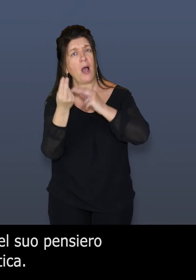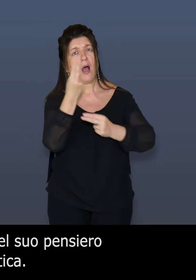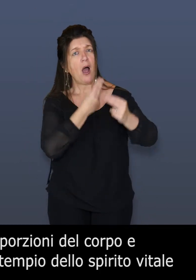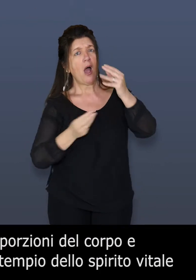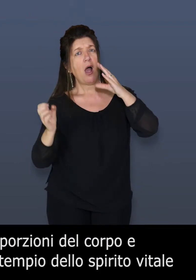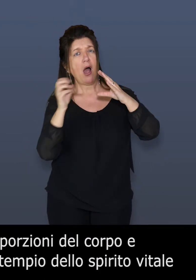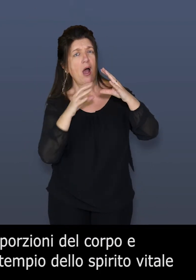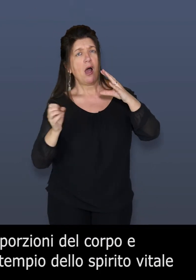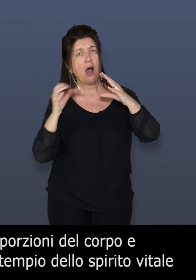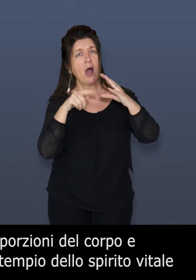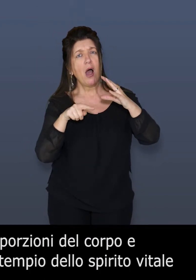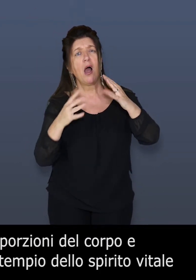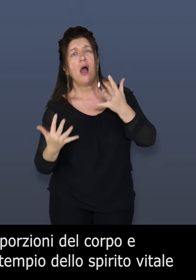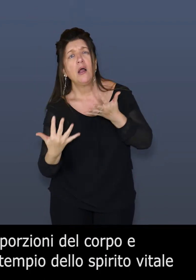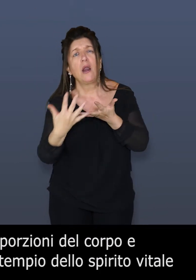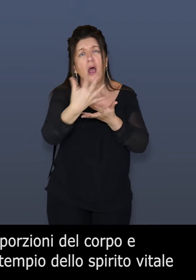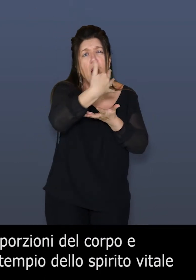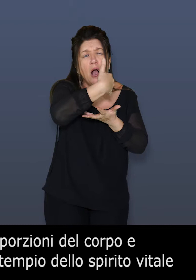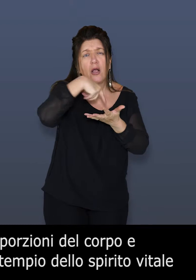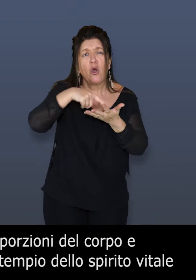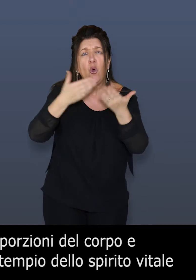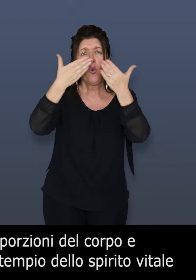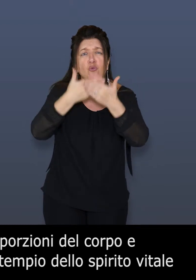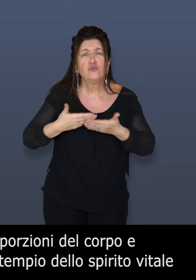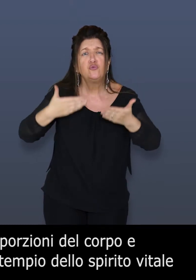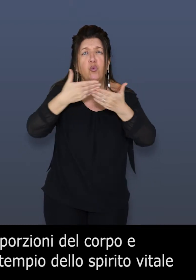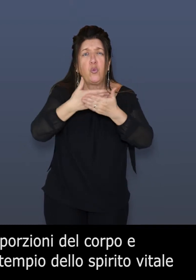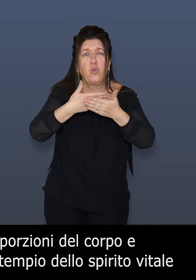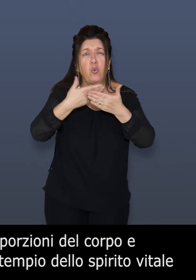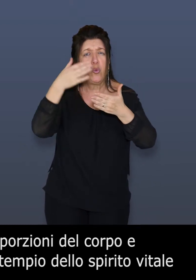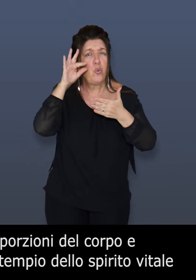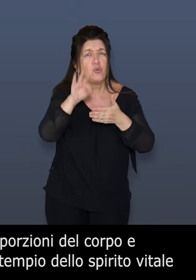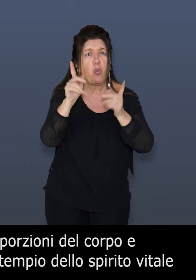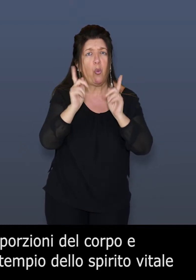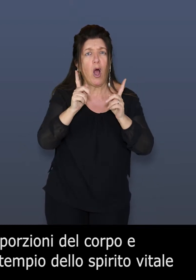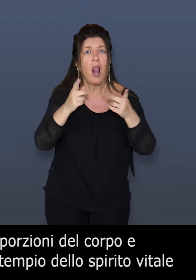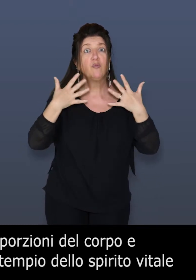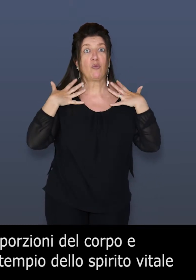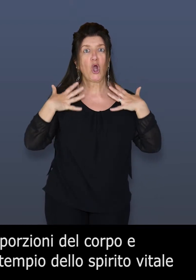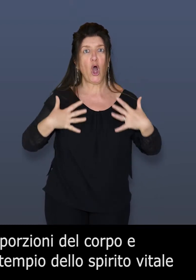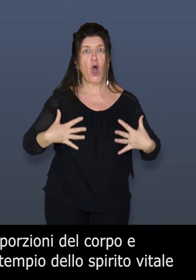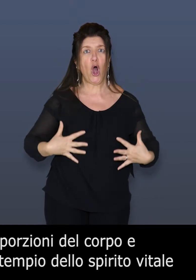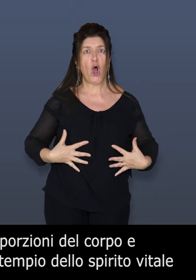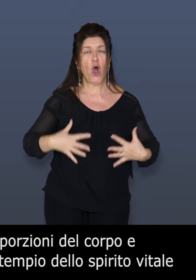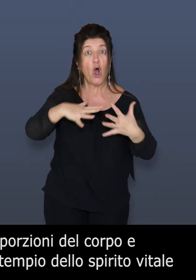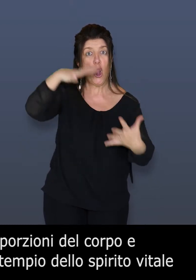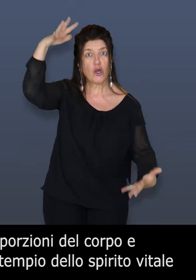Esso raccoglie gli studi sulle proporzioni del corpo e sull'anatomia, l'idea del